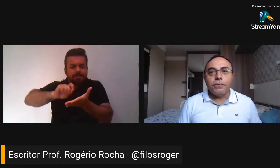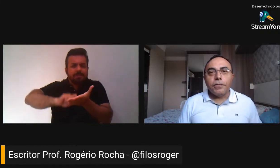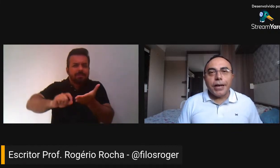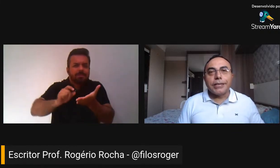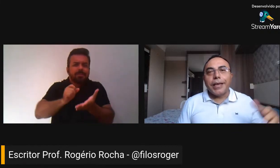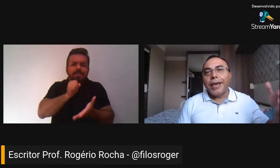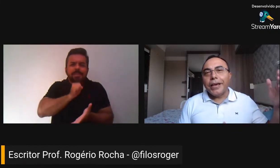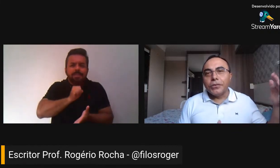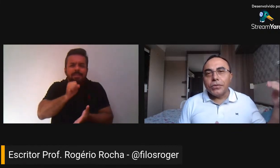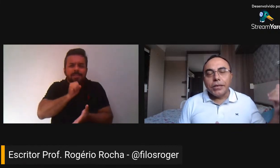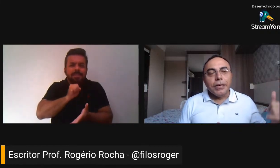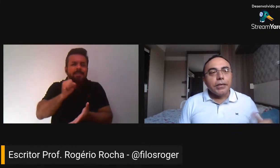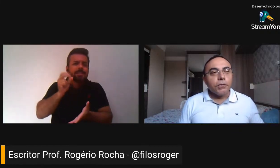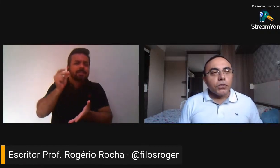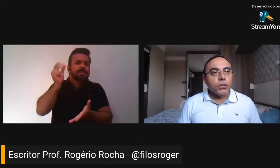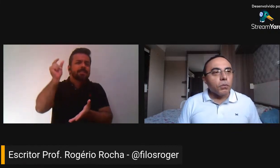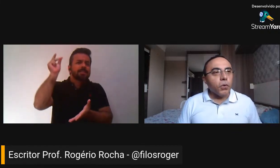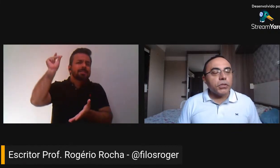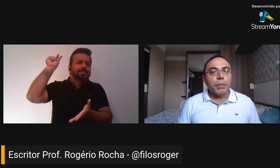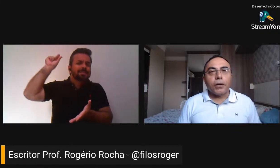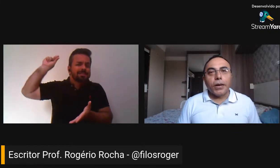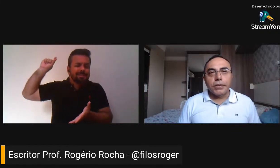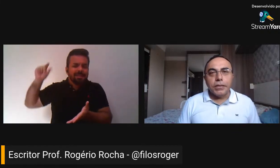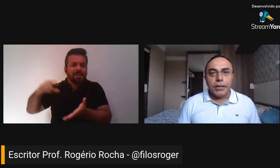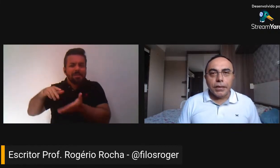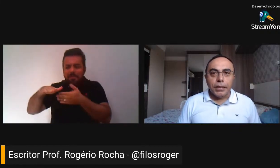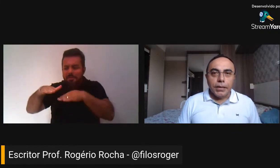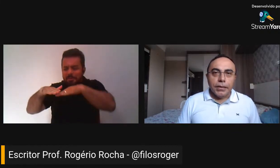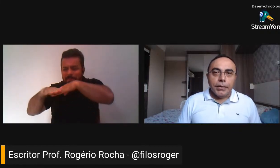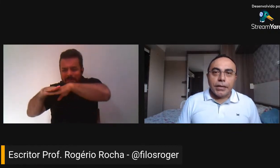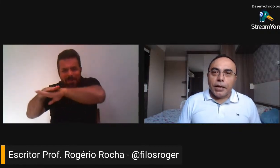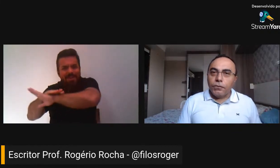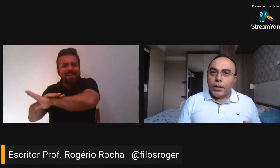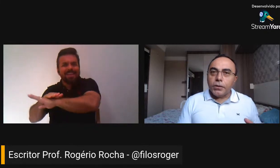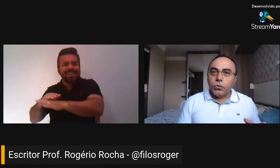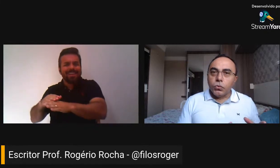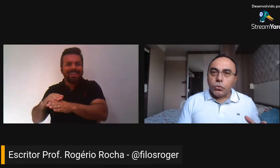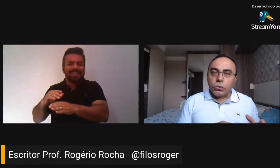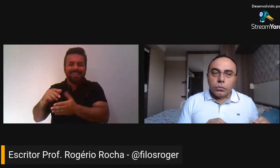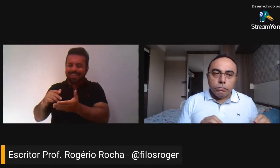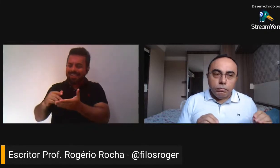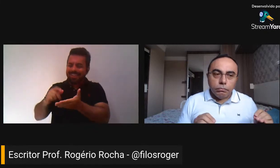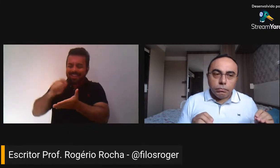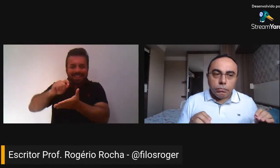naqueles cadernos que você não mostra para quase ninguém. E, através